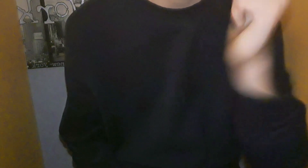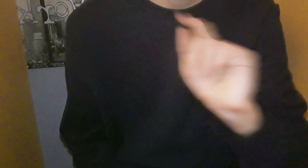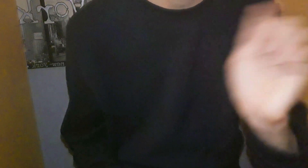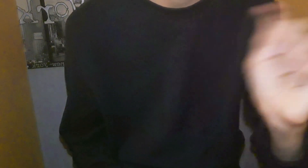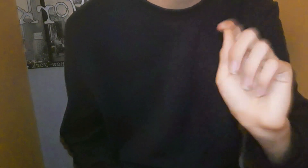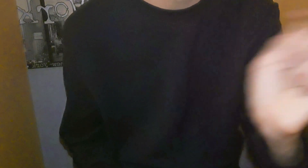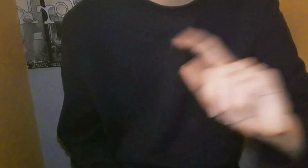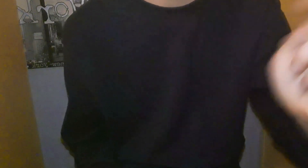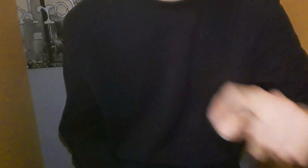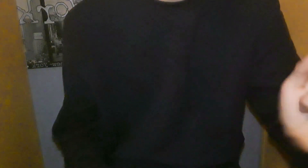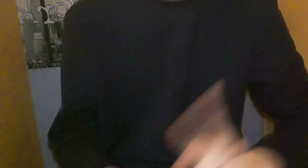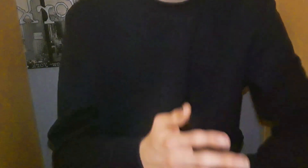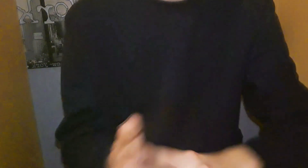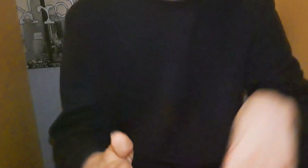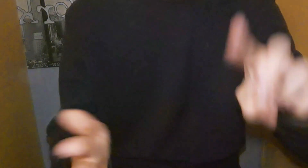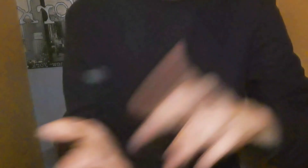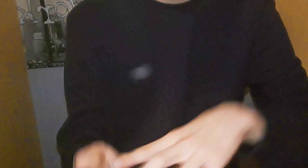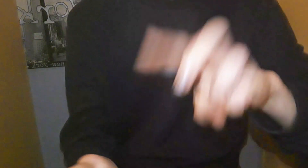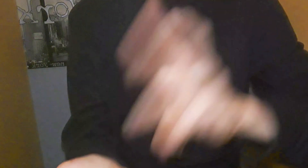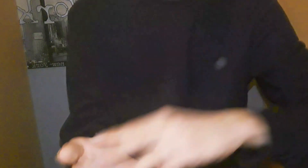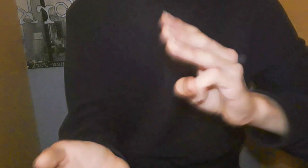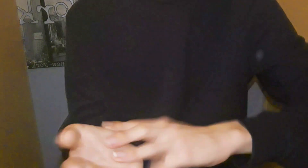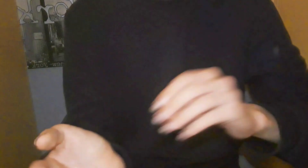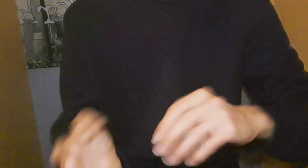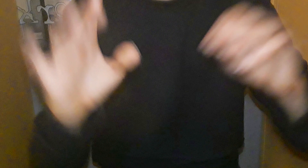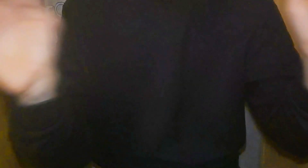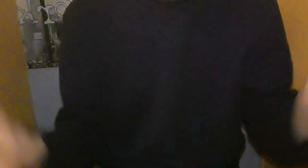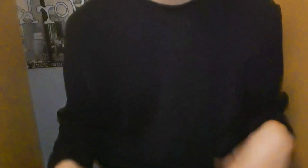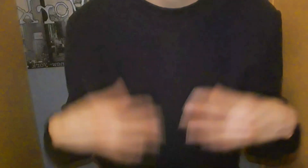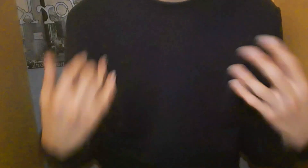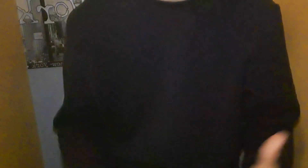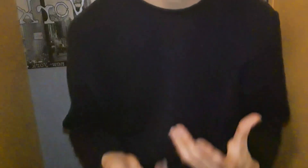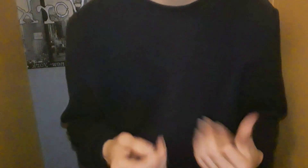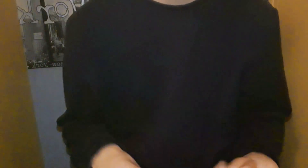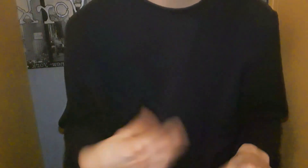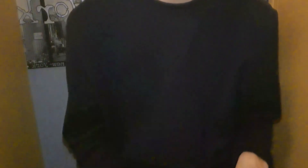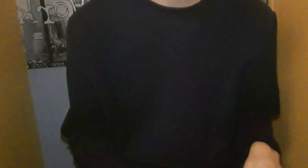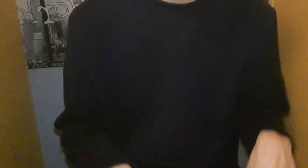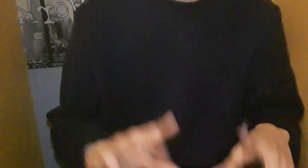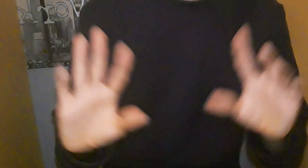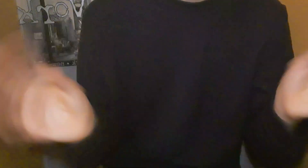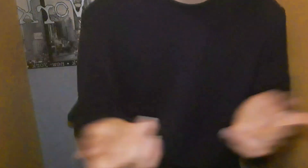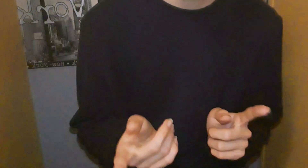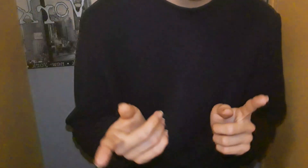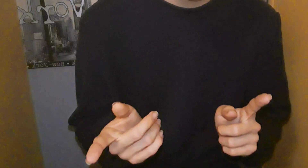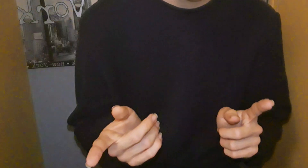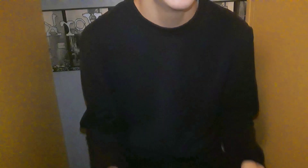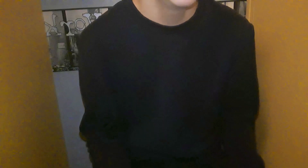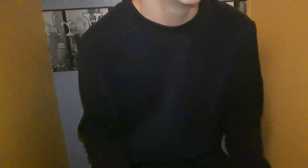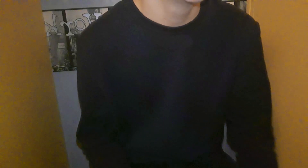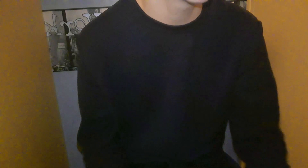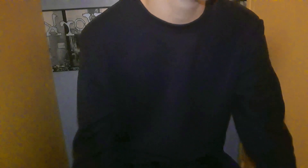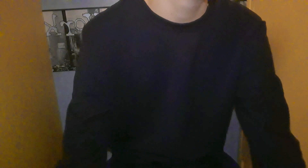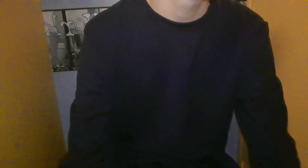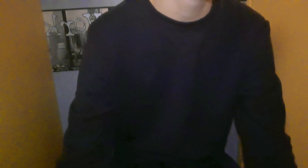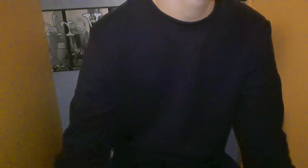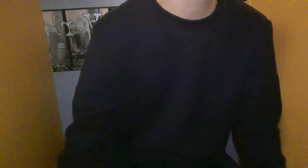non Les vraies recettes Que genre, je prends une tablette de chocolat Je fais fondre le beurre, etc, etc Mais voilà C'est quand même assez court Par rapport aux tartes, etc En vrai,